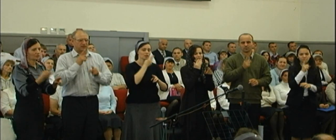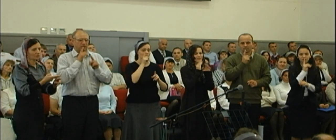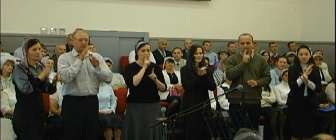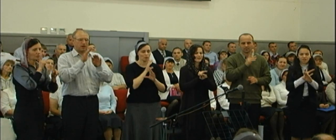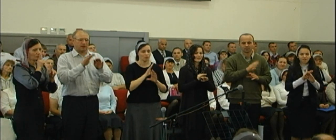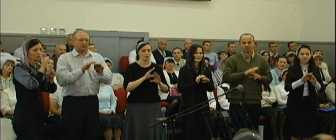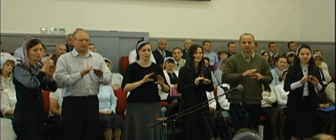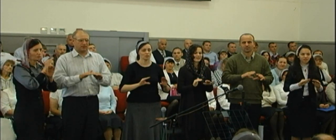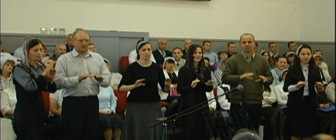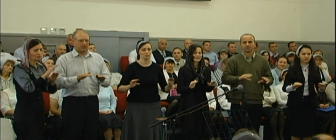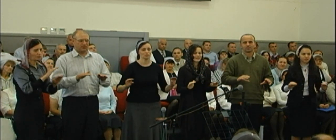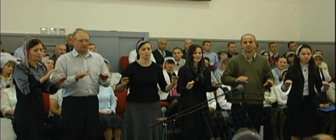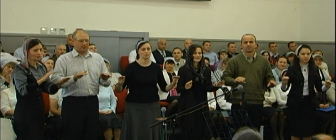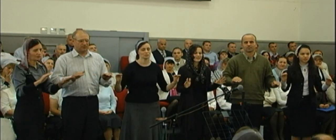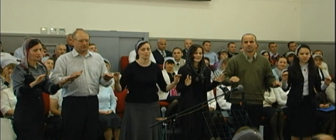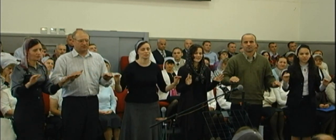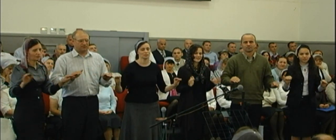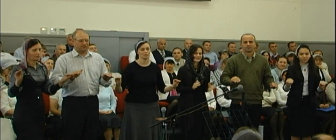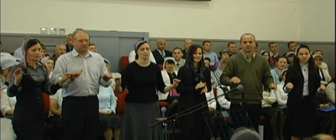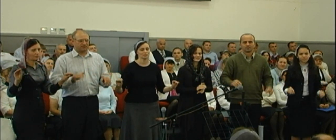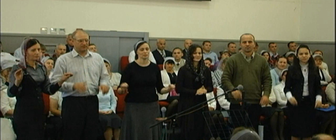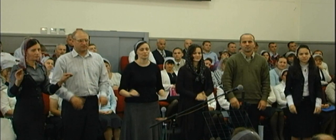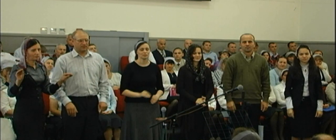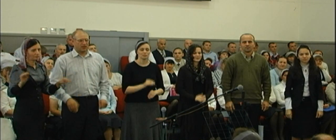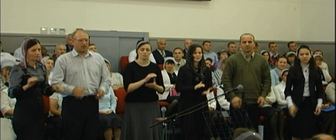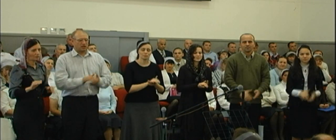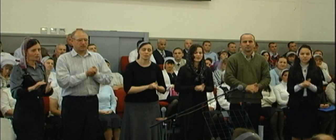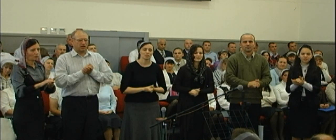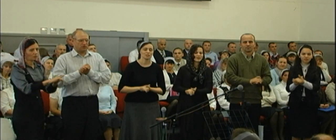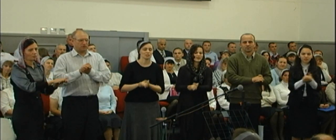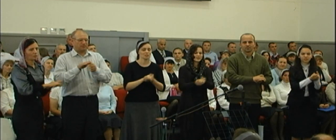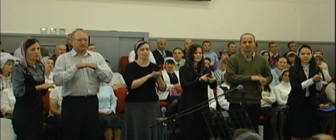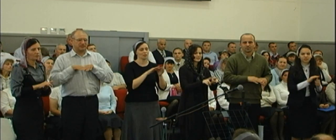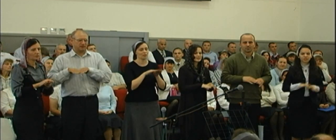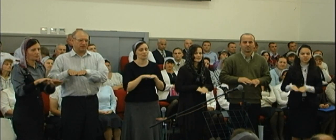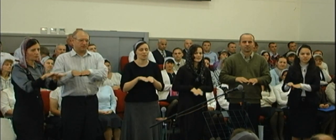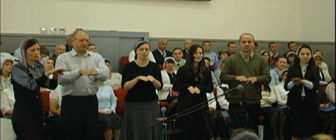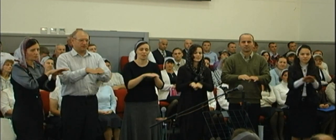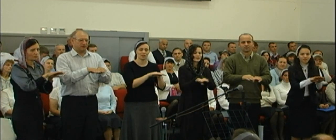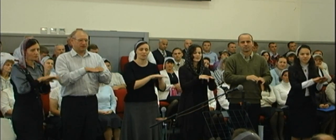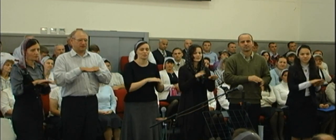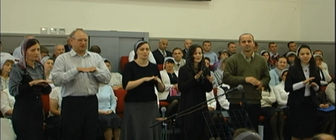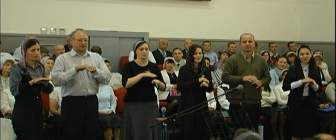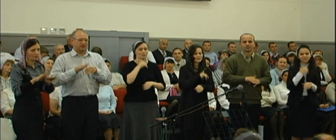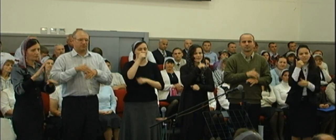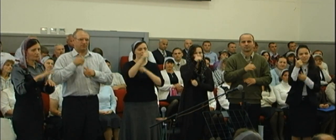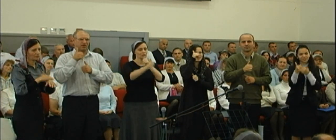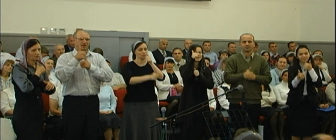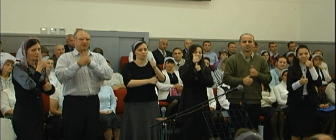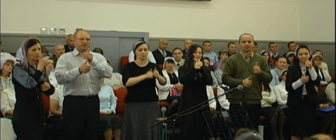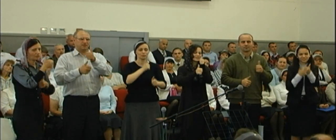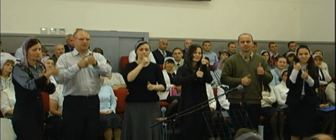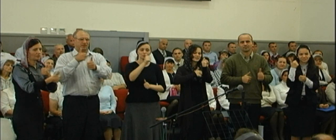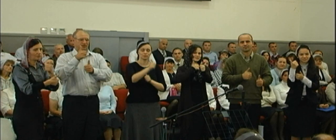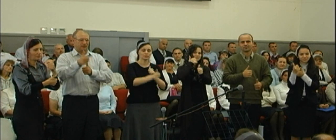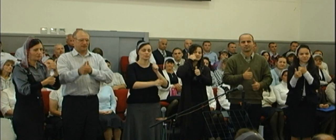умолкая Сольемся во едином их хвале